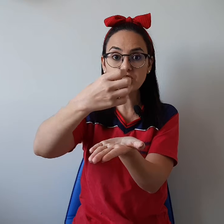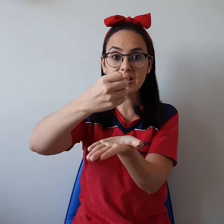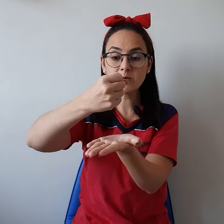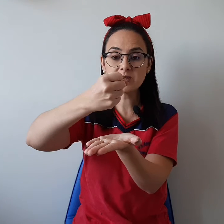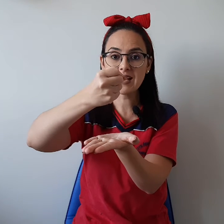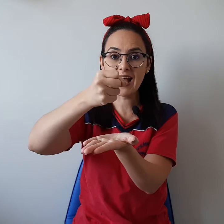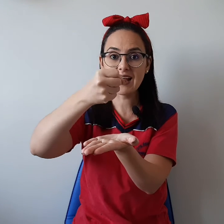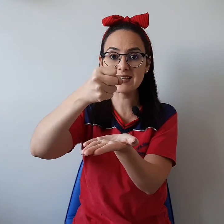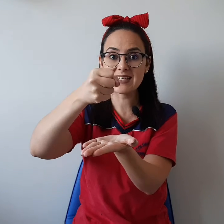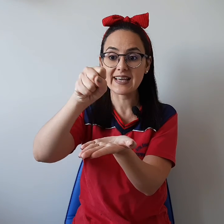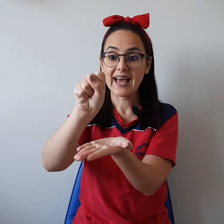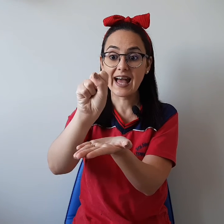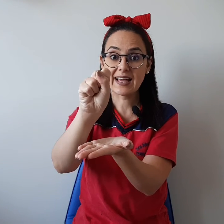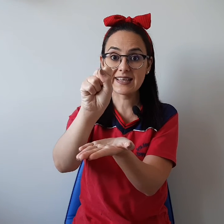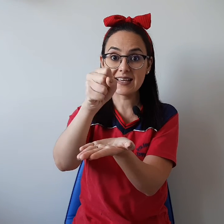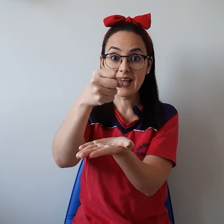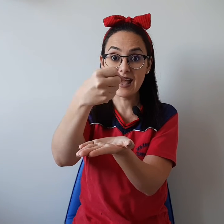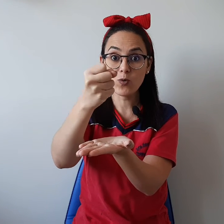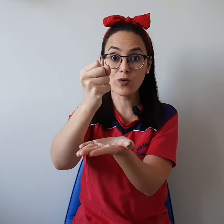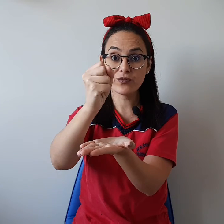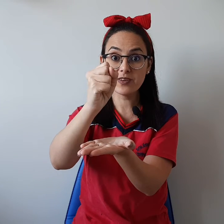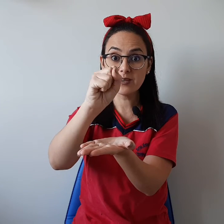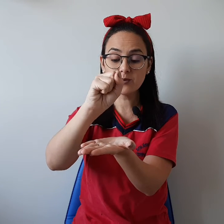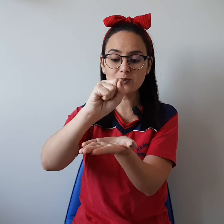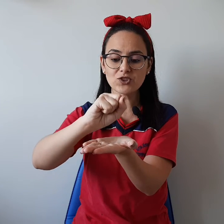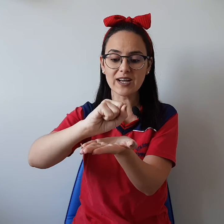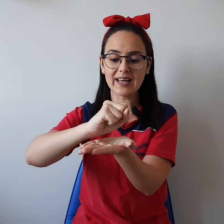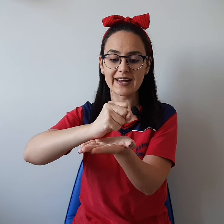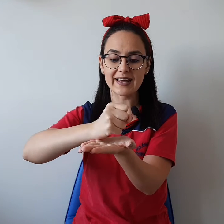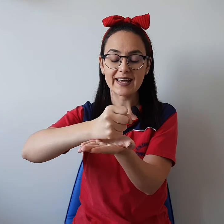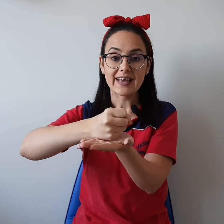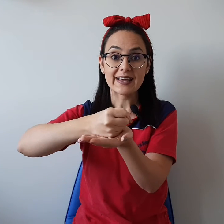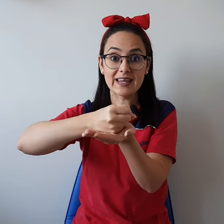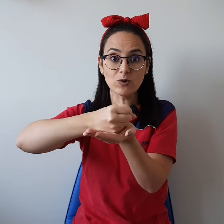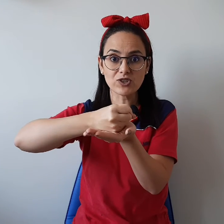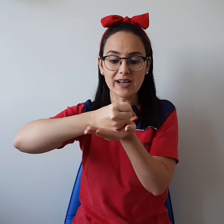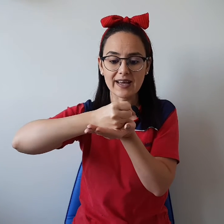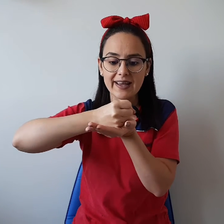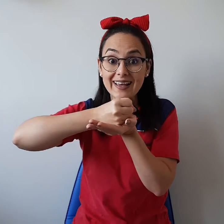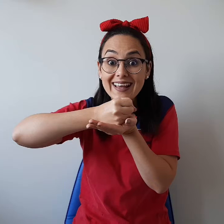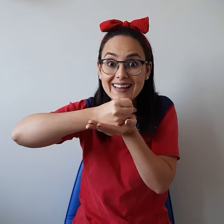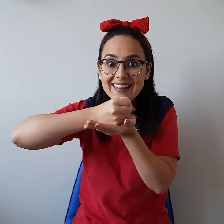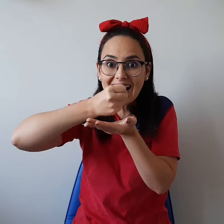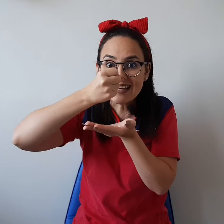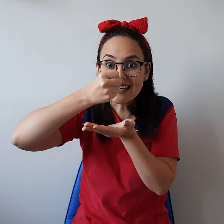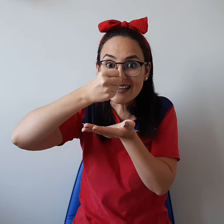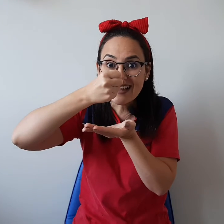fechar a mãozinha assim. Aqui é o ovinho do jacaré. E o jacaré está aqui